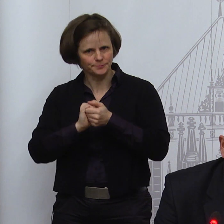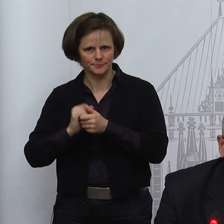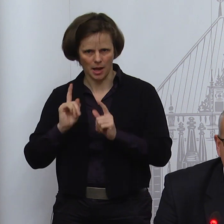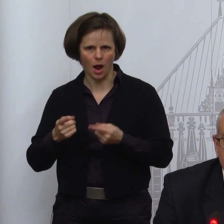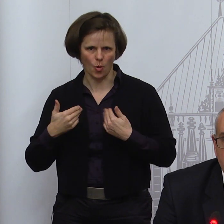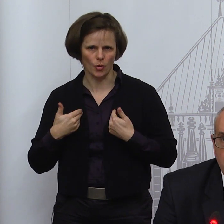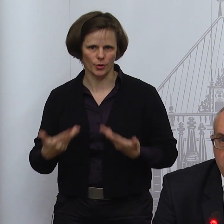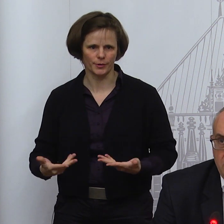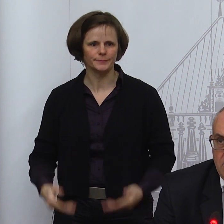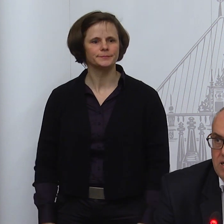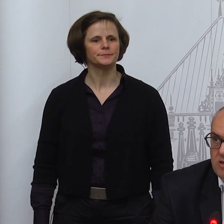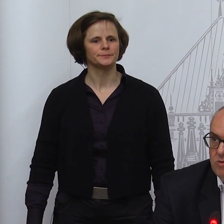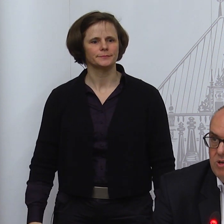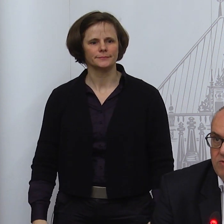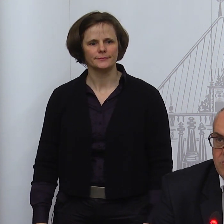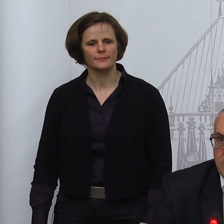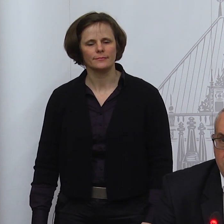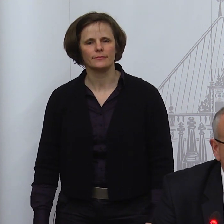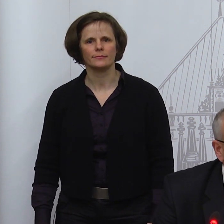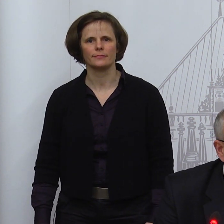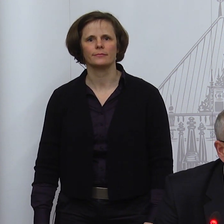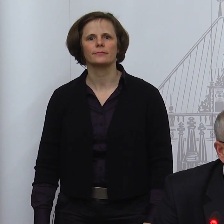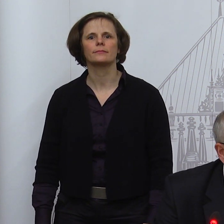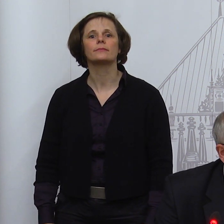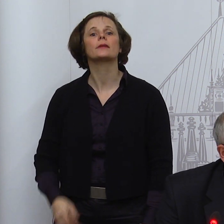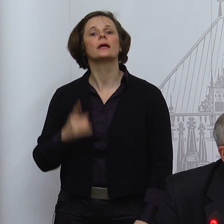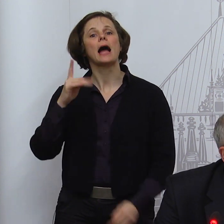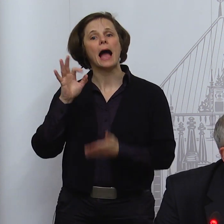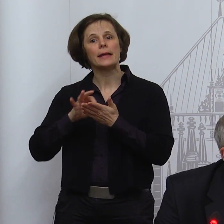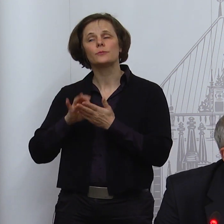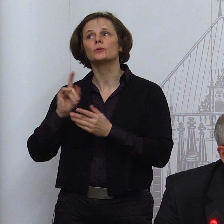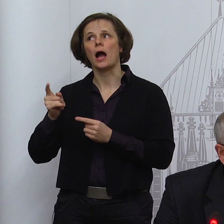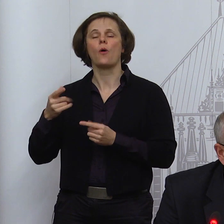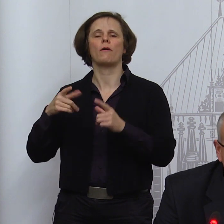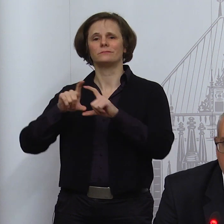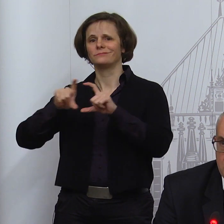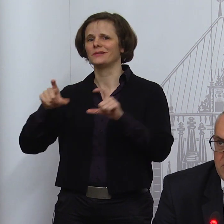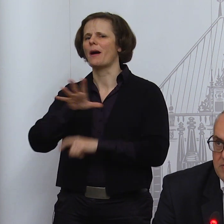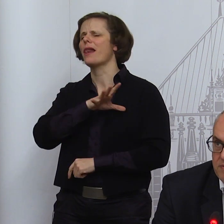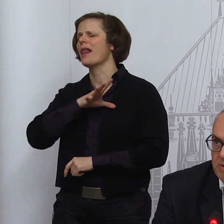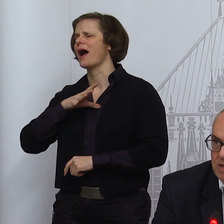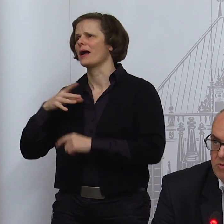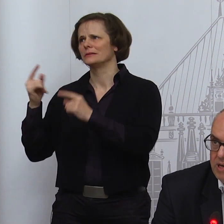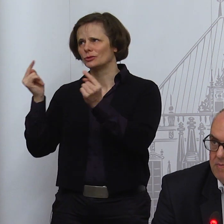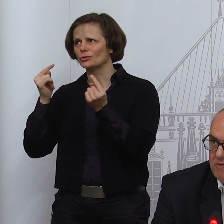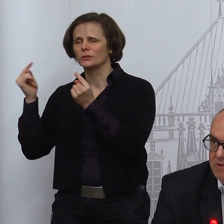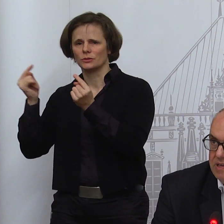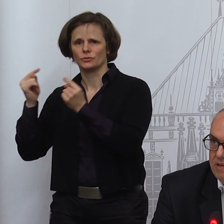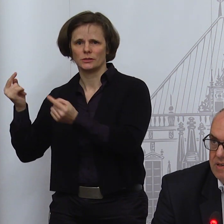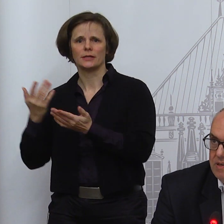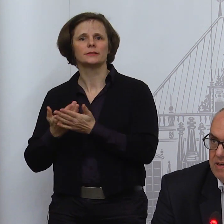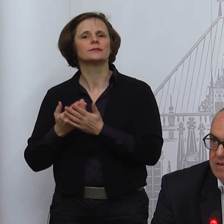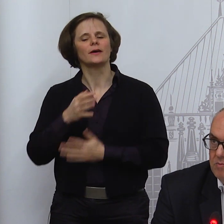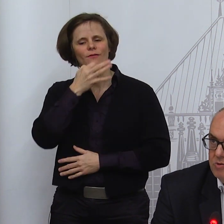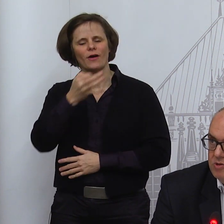Ein anderer Punkt, über den lange diskutiert wurde, war die Frage des Homeoffice. Wenn man das Virus in der Verbreitung bekämpfen will,